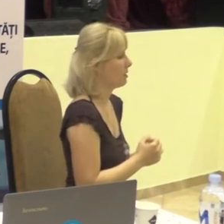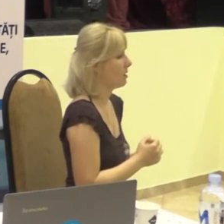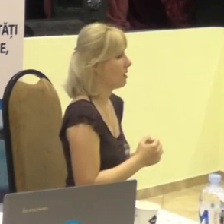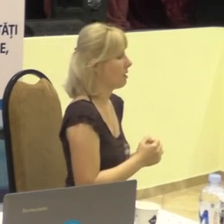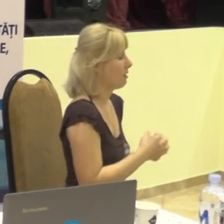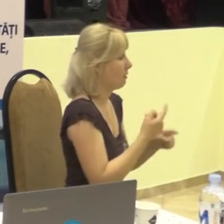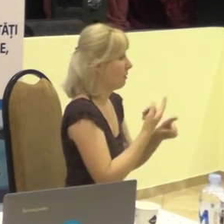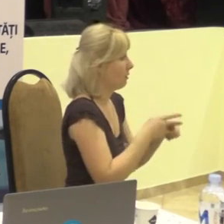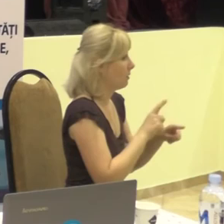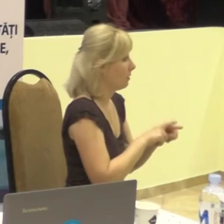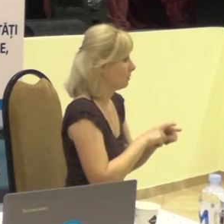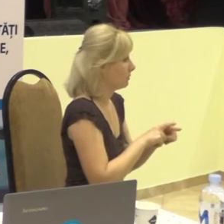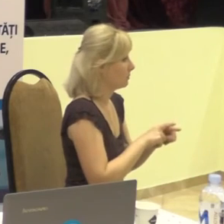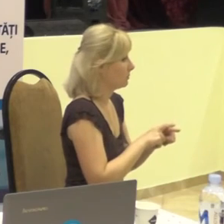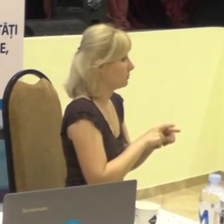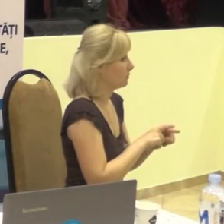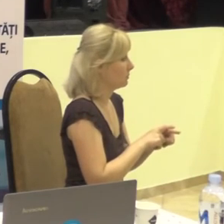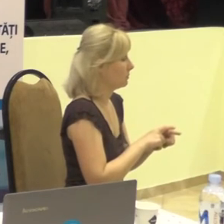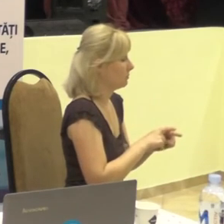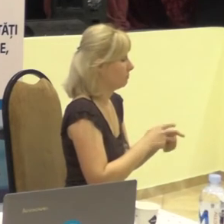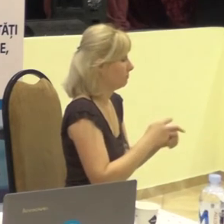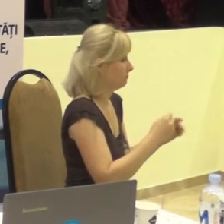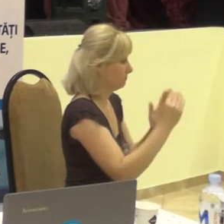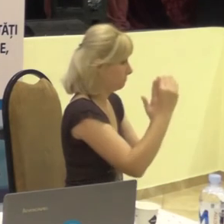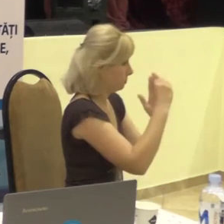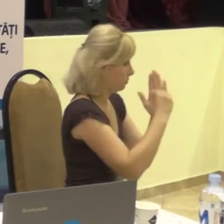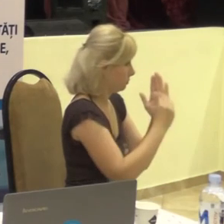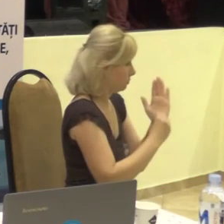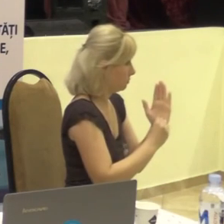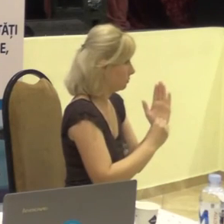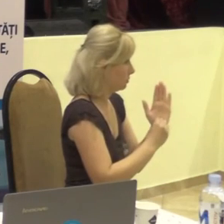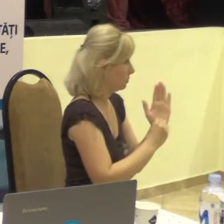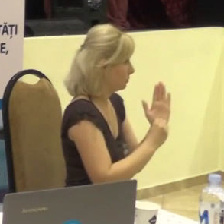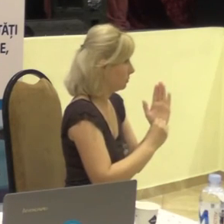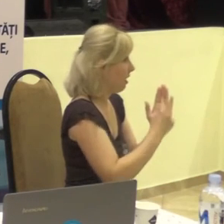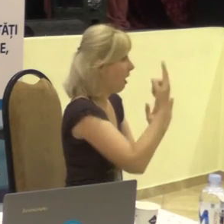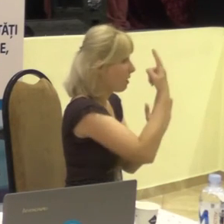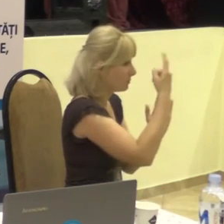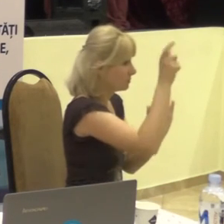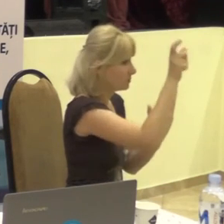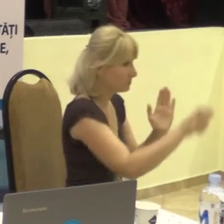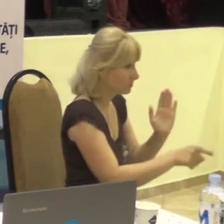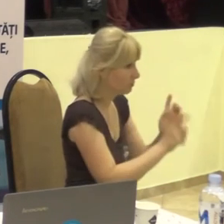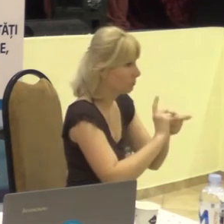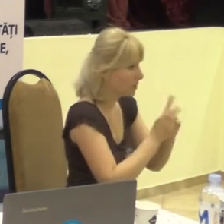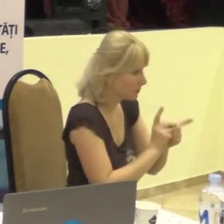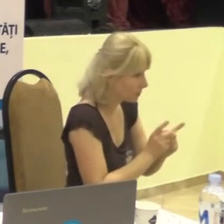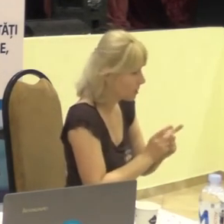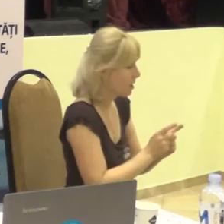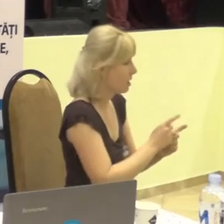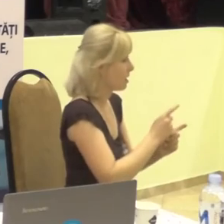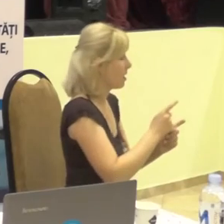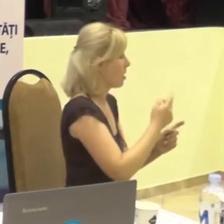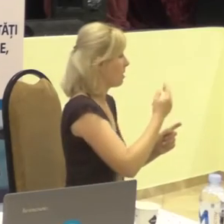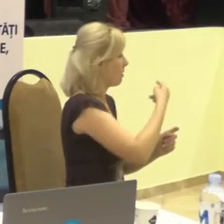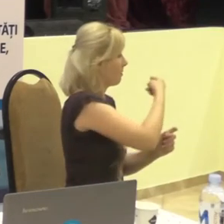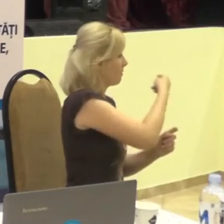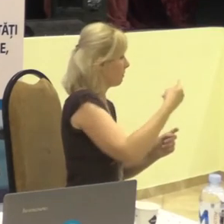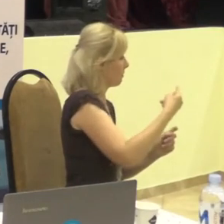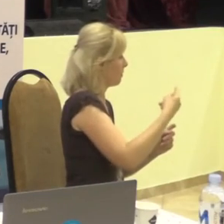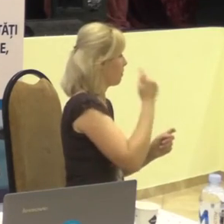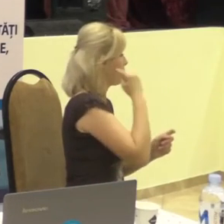Aceasta este coraportul, de exemplu, un translator, persoane cu dizabilități de auz.